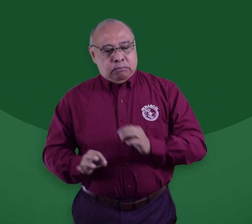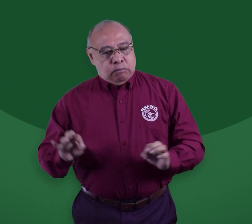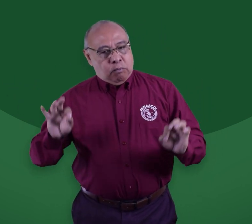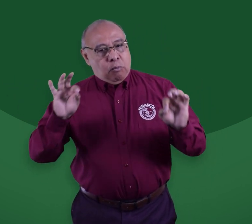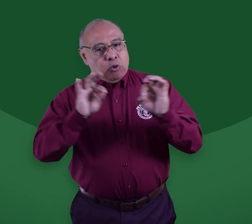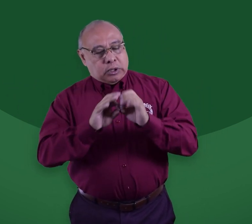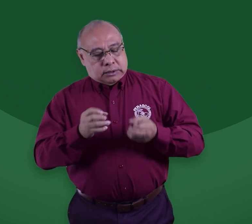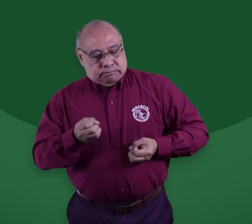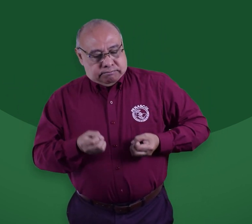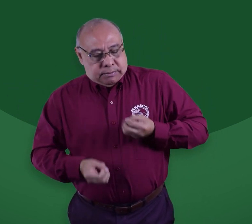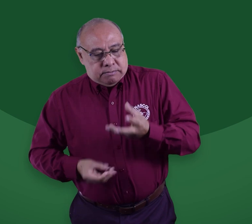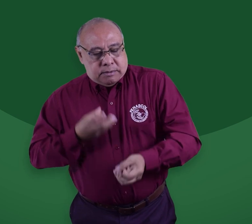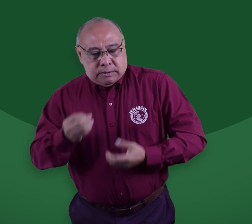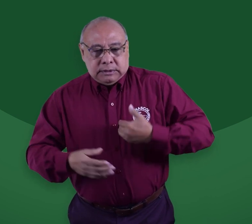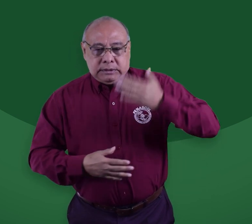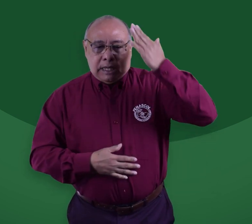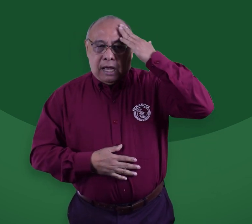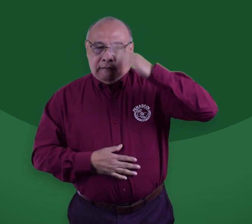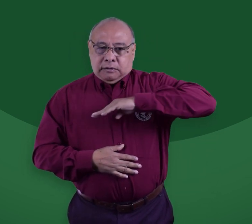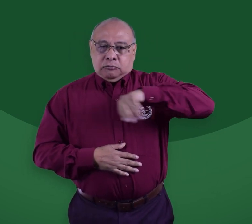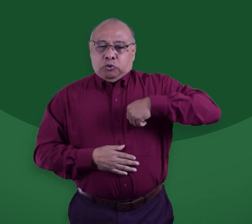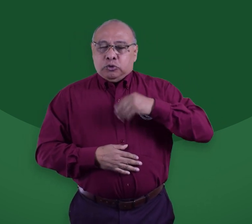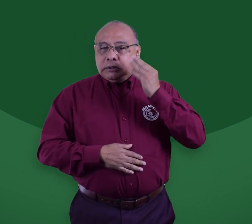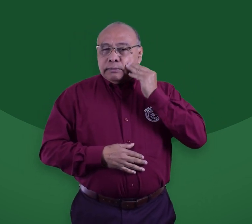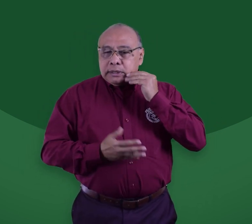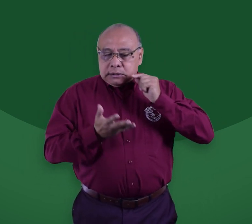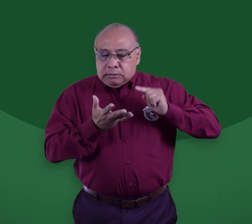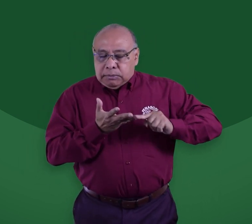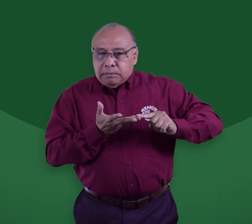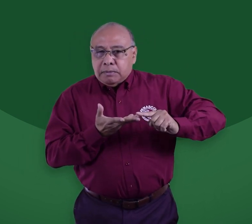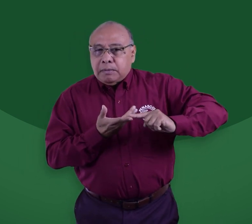procesos, ya que tienen el conocimiento y la experiencia para esto.